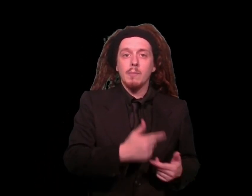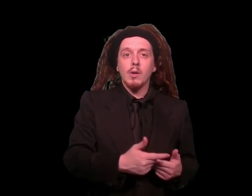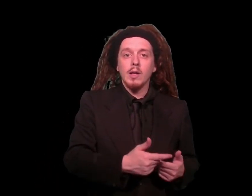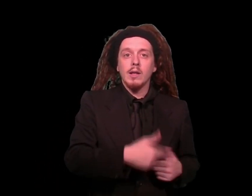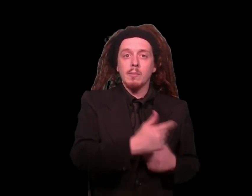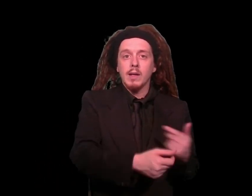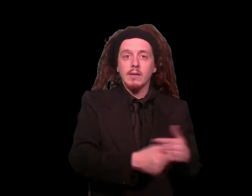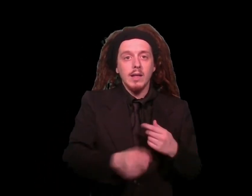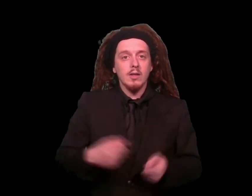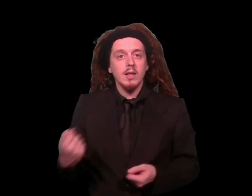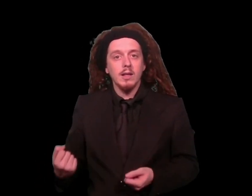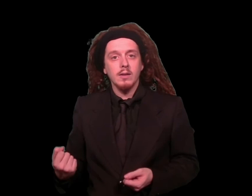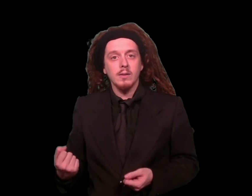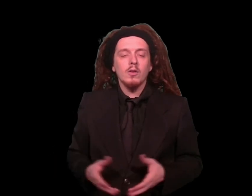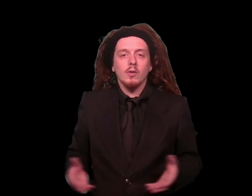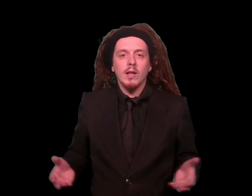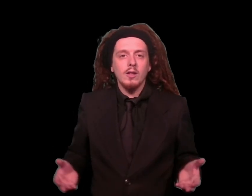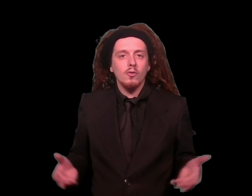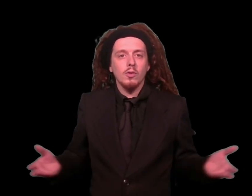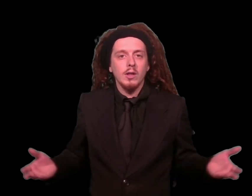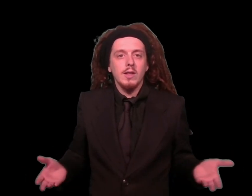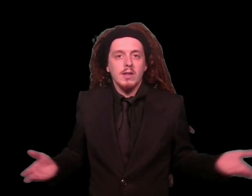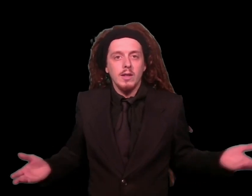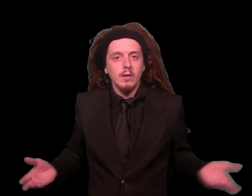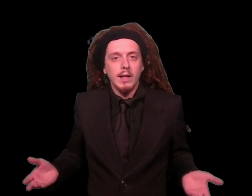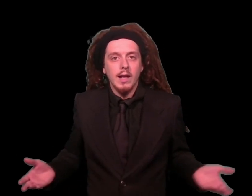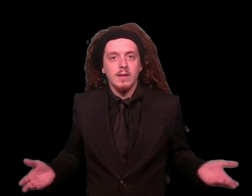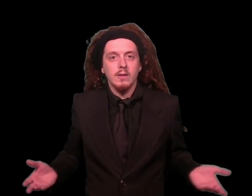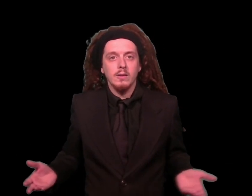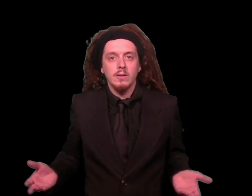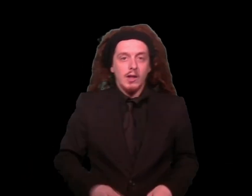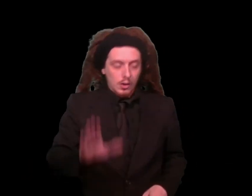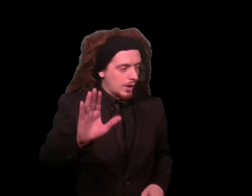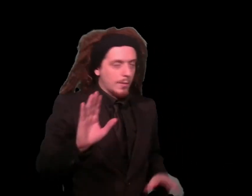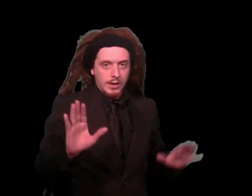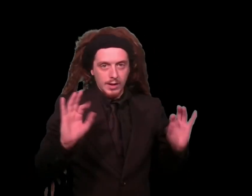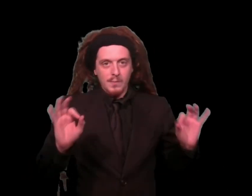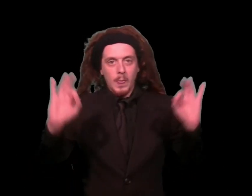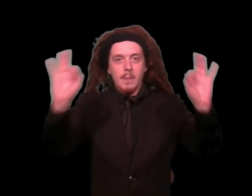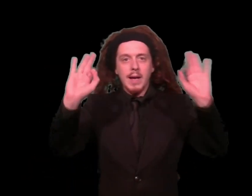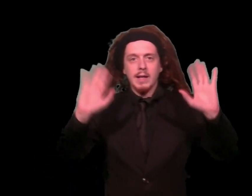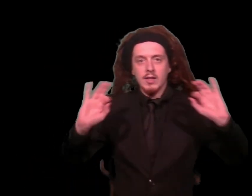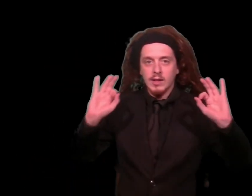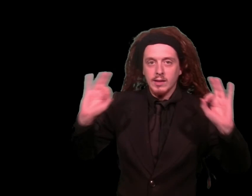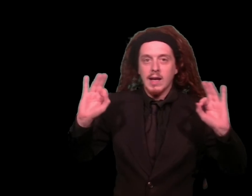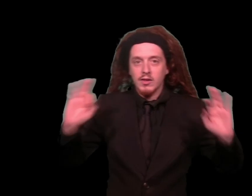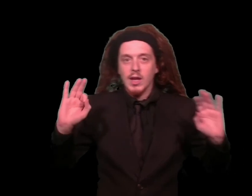poi riprendi a cena. Questo non è digiuno, è digestione, cazzo. No, seriamente. Pare che si trattasse